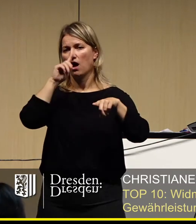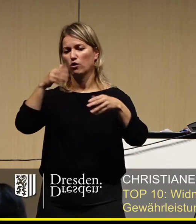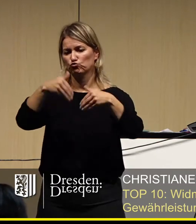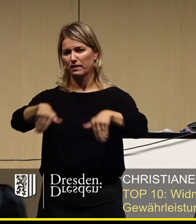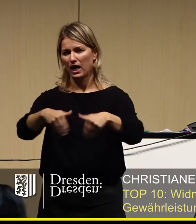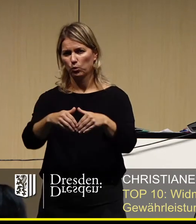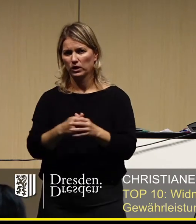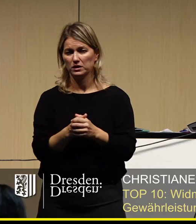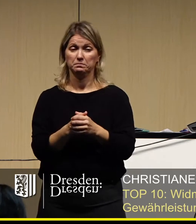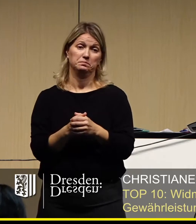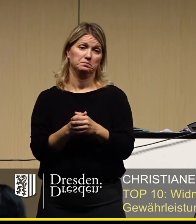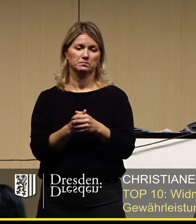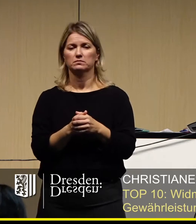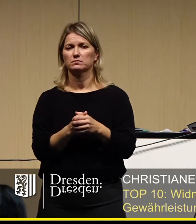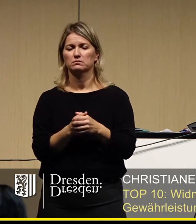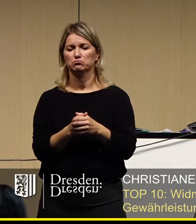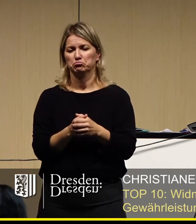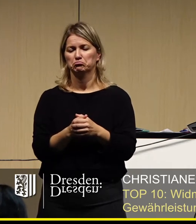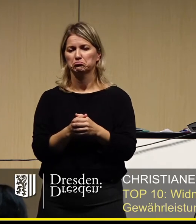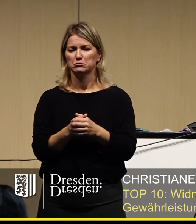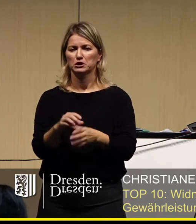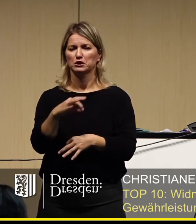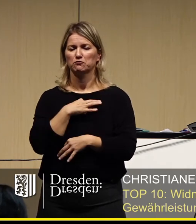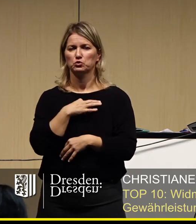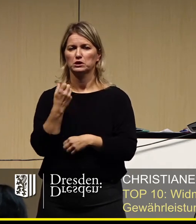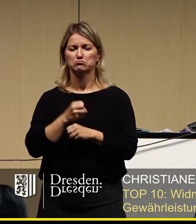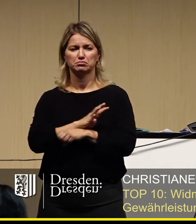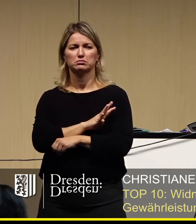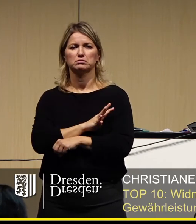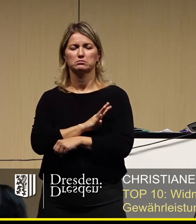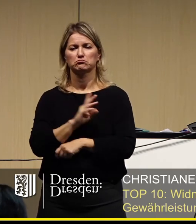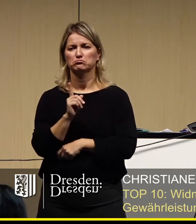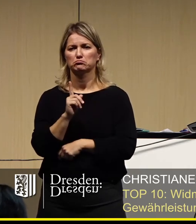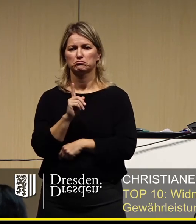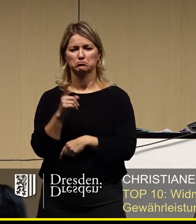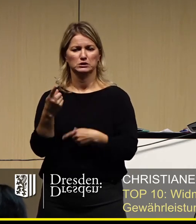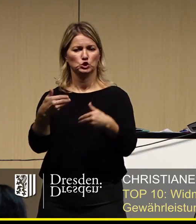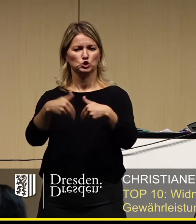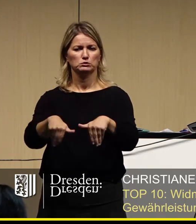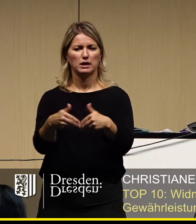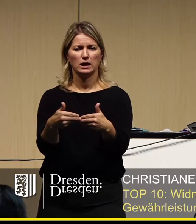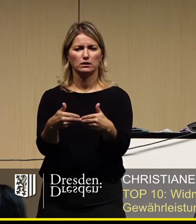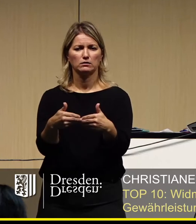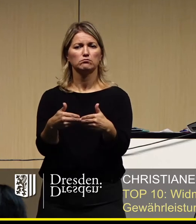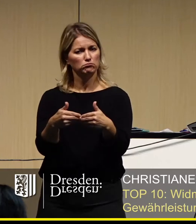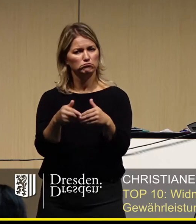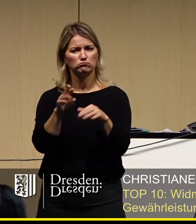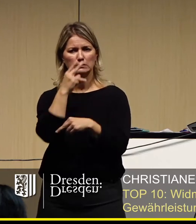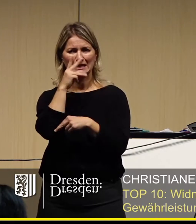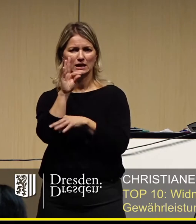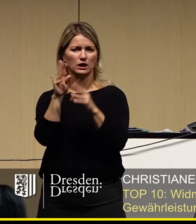uns verursacht das keine Pickel. Ich finde das eigentlich das richtige Konzept.